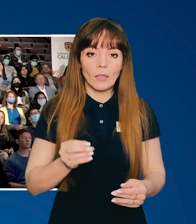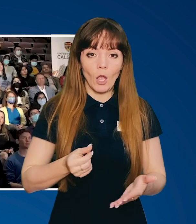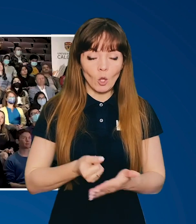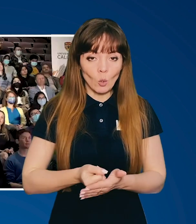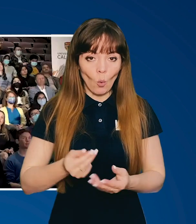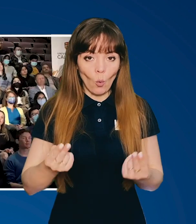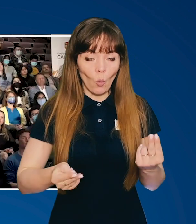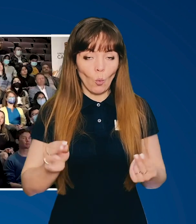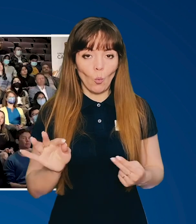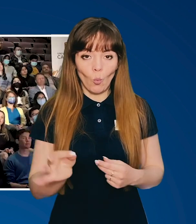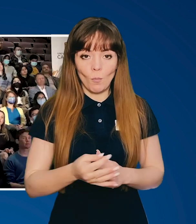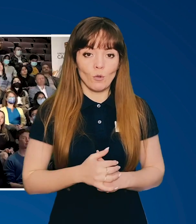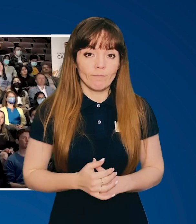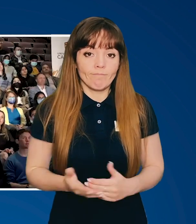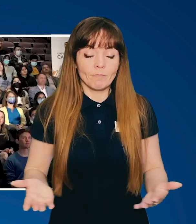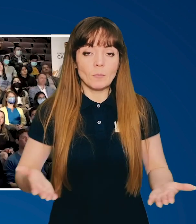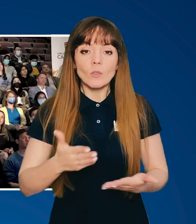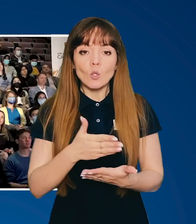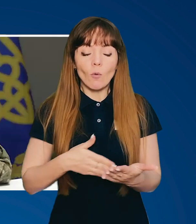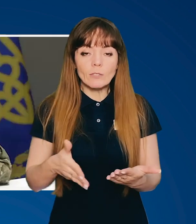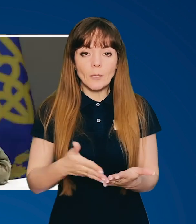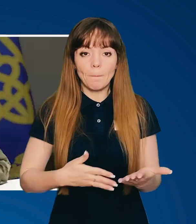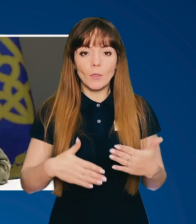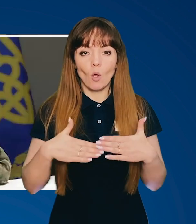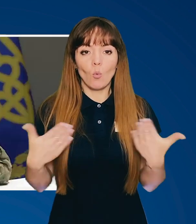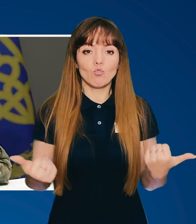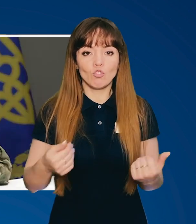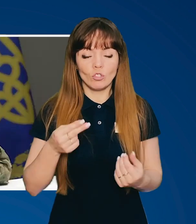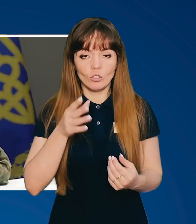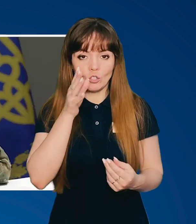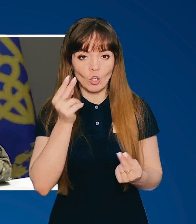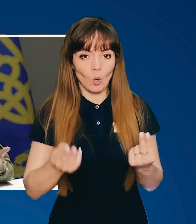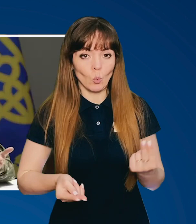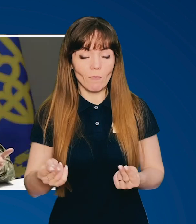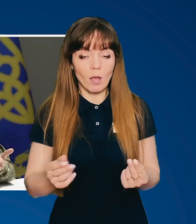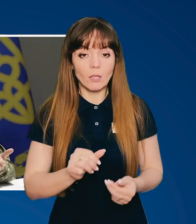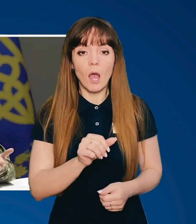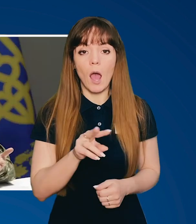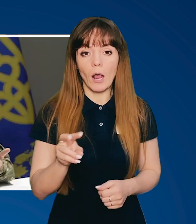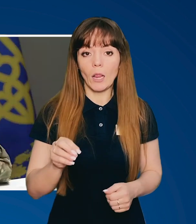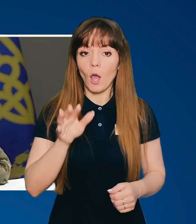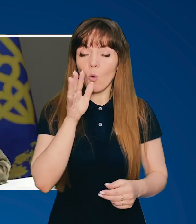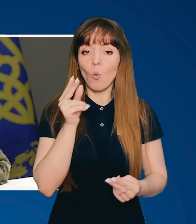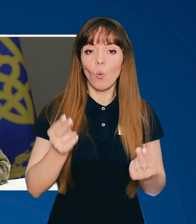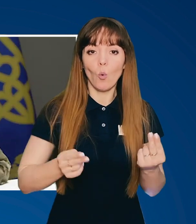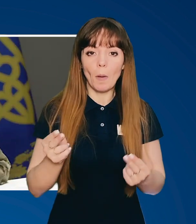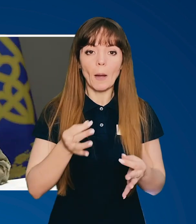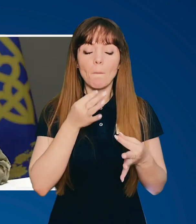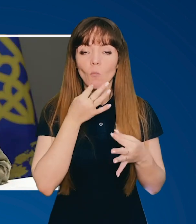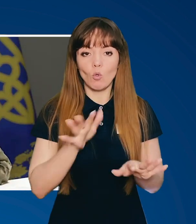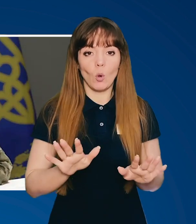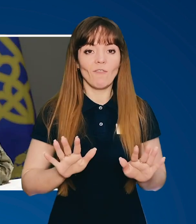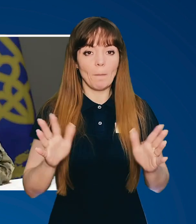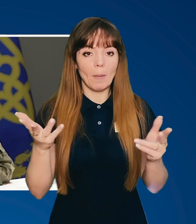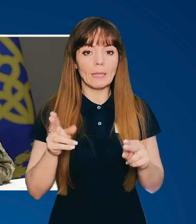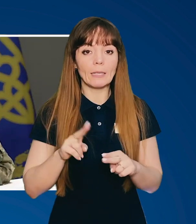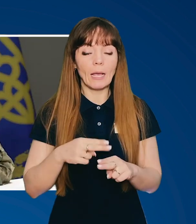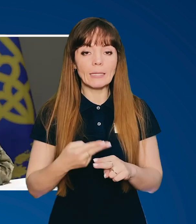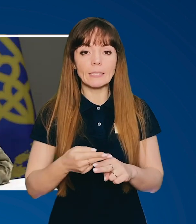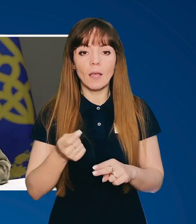до гумору зовсім не хочеться жартувати. Але гумор, в будь-якому випадку, це